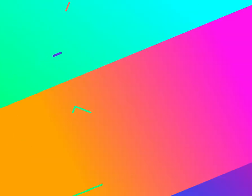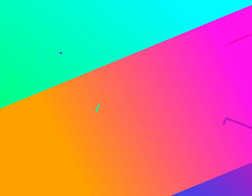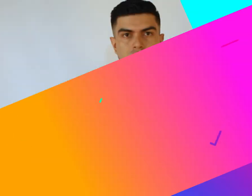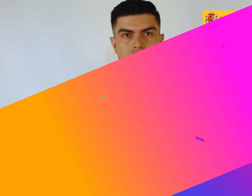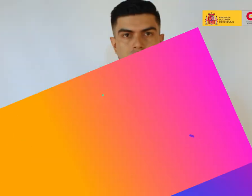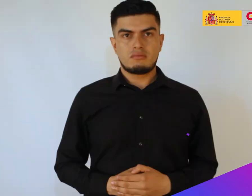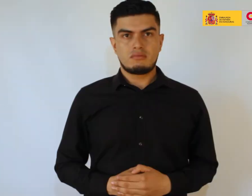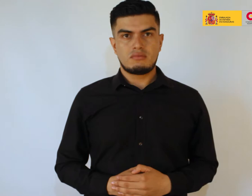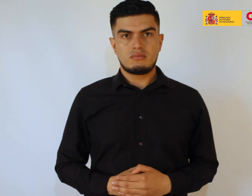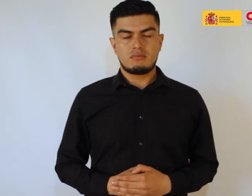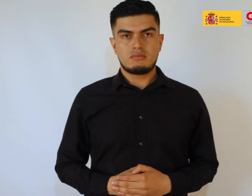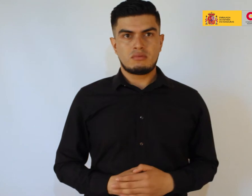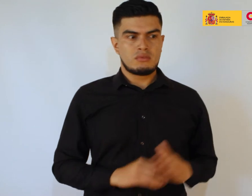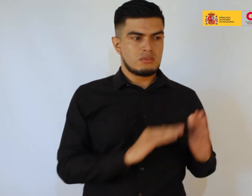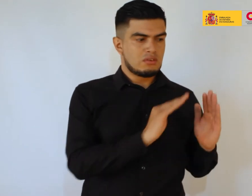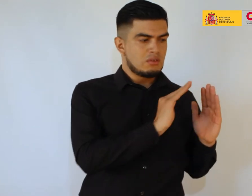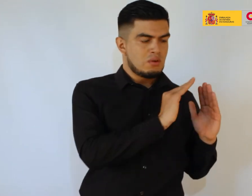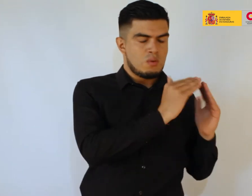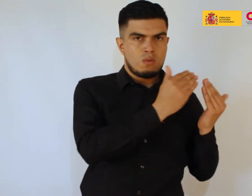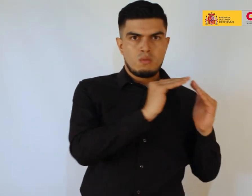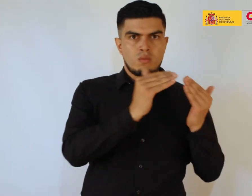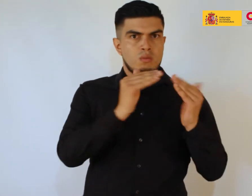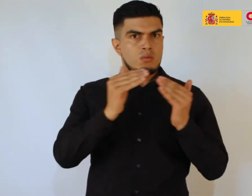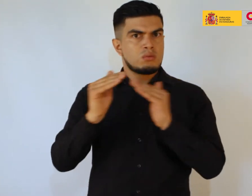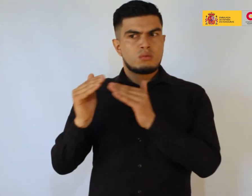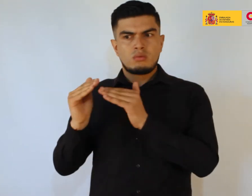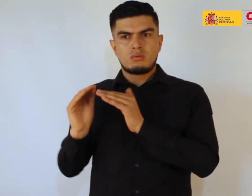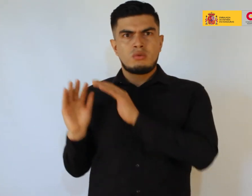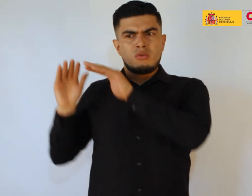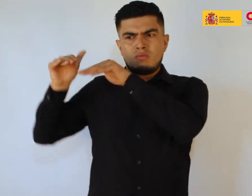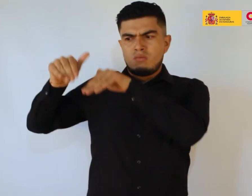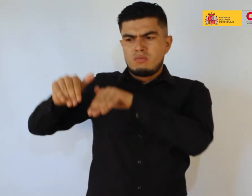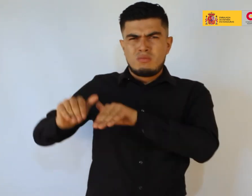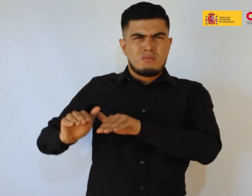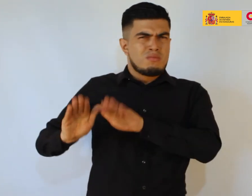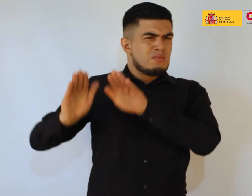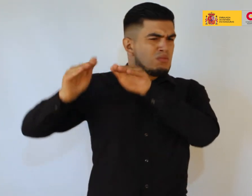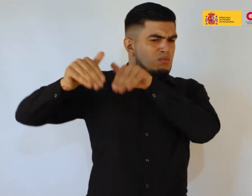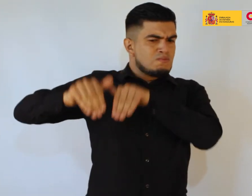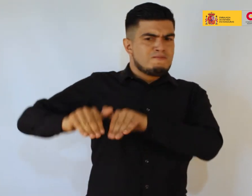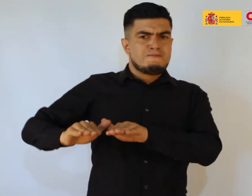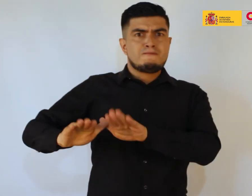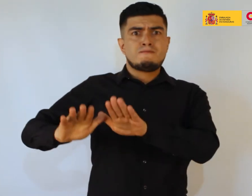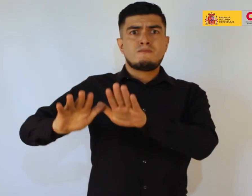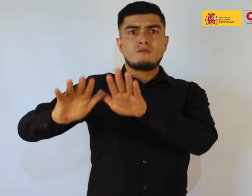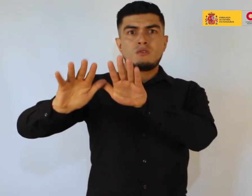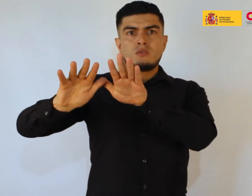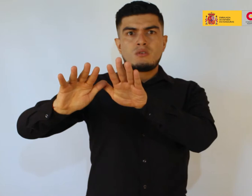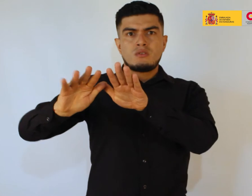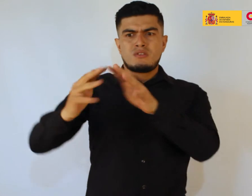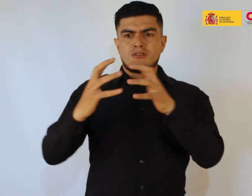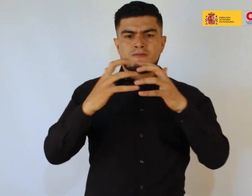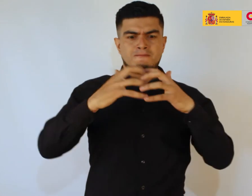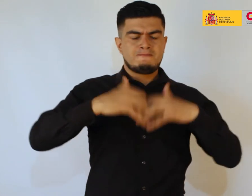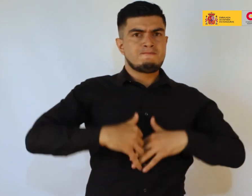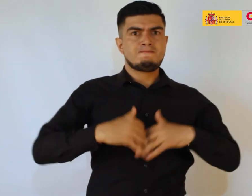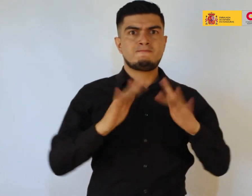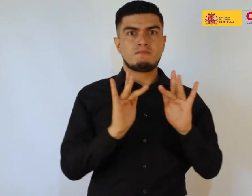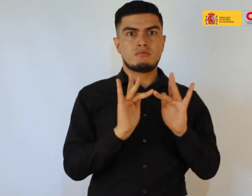De la tempestad hemos construido nuestro vacío, de la nada que nos habita hicimos un